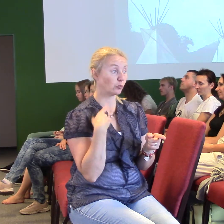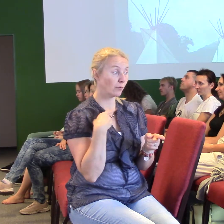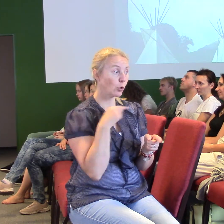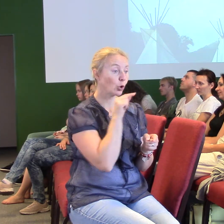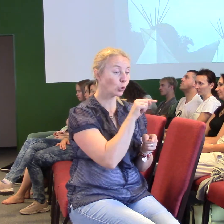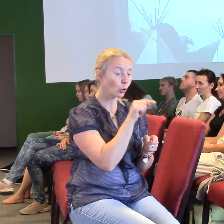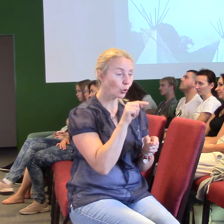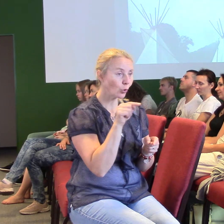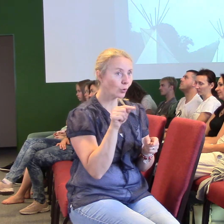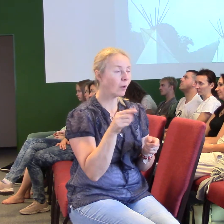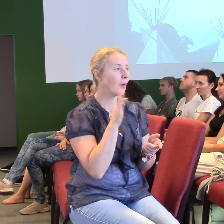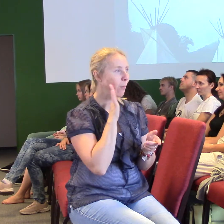tak budeme vítězit nad zlým.